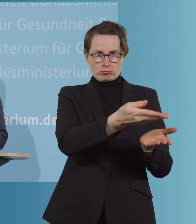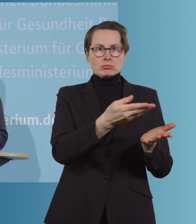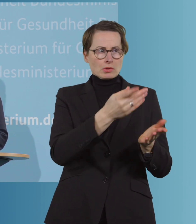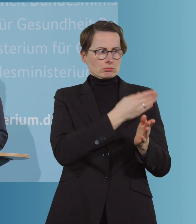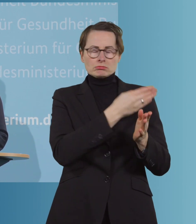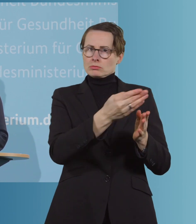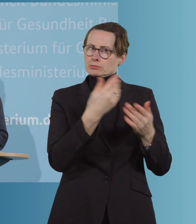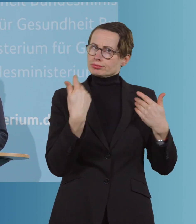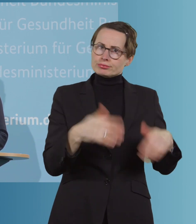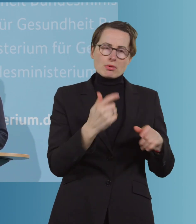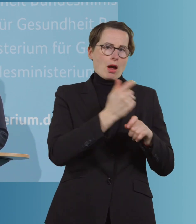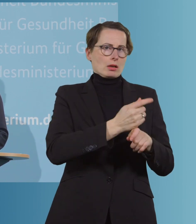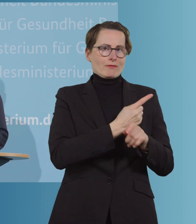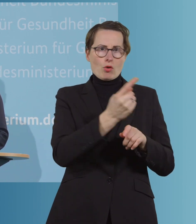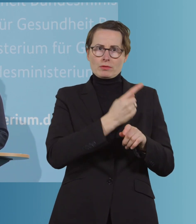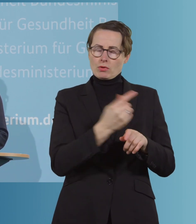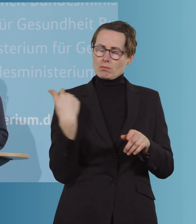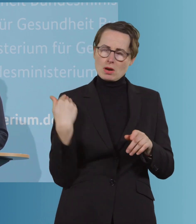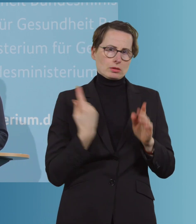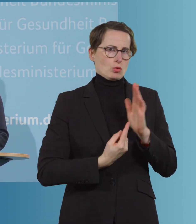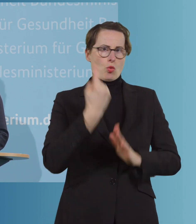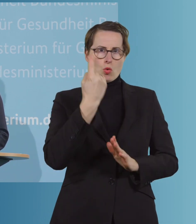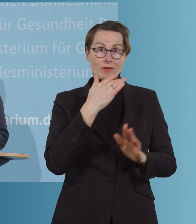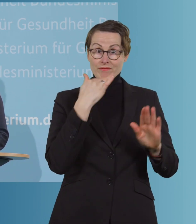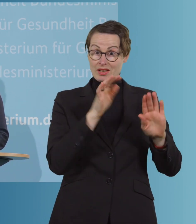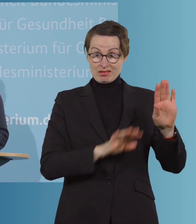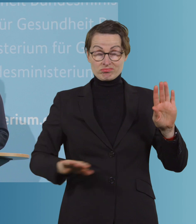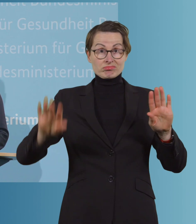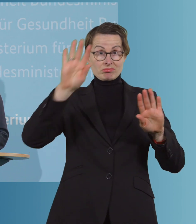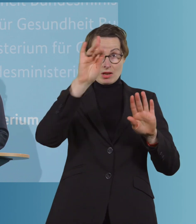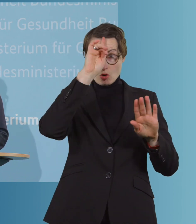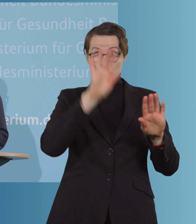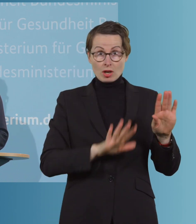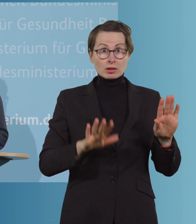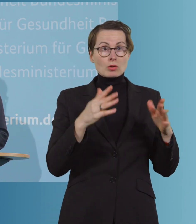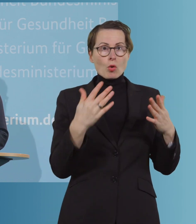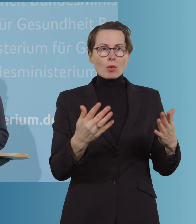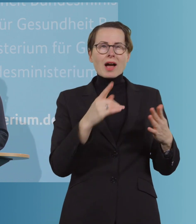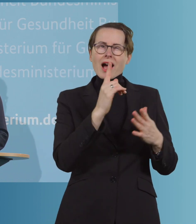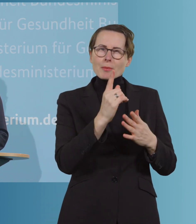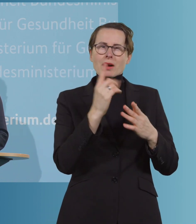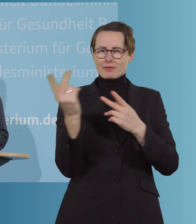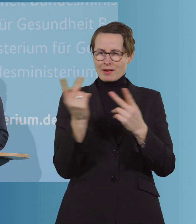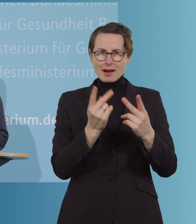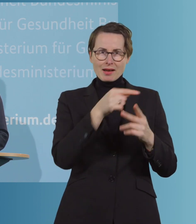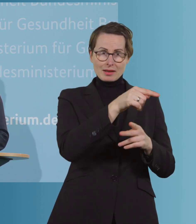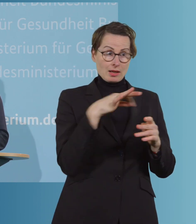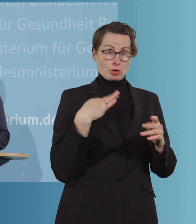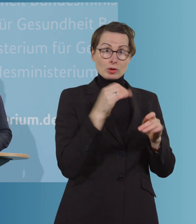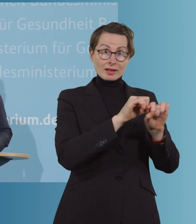Belastungen für viele in vielen Regionen Deutschlands. Aber das Gesundheitssystem war zu keiner Zeit überlastet, wie